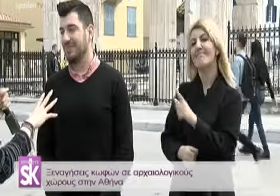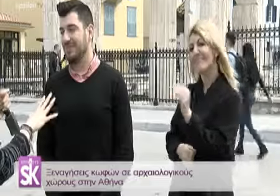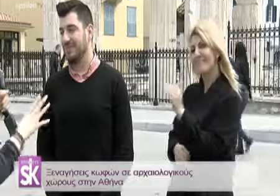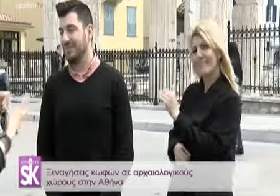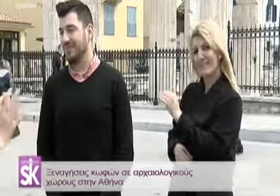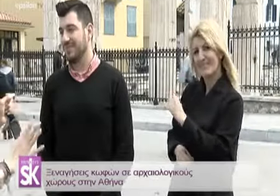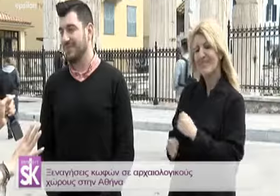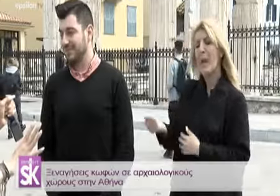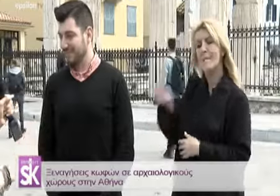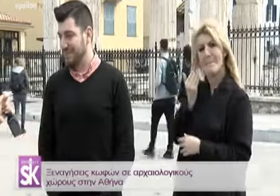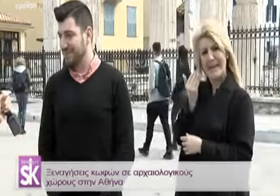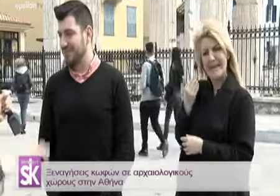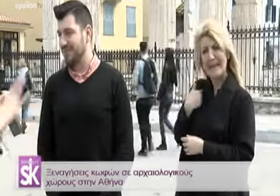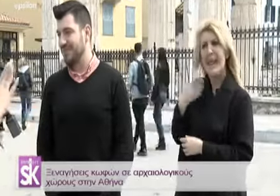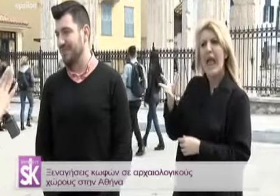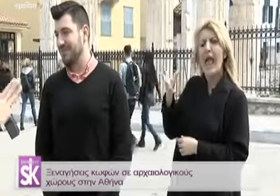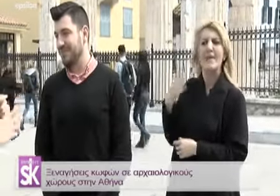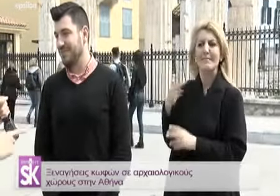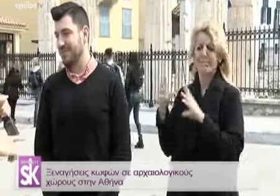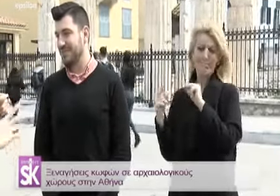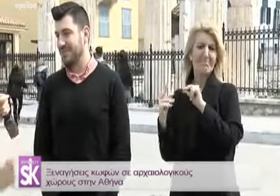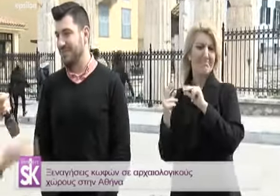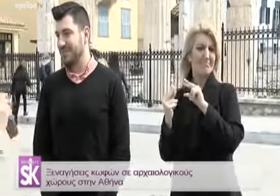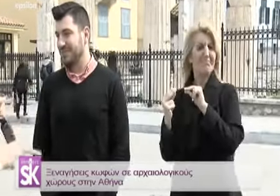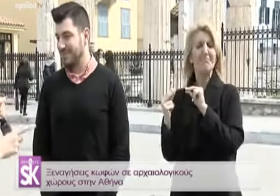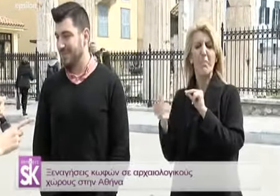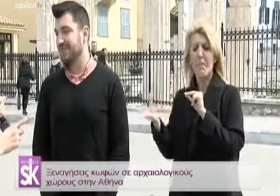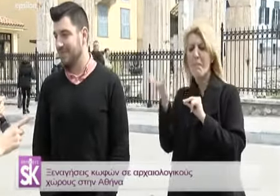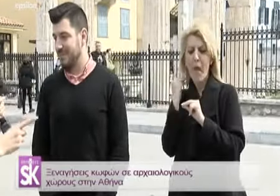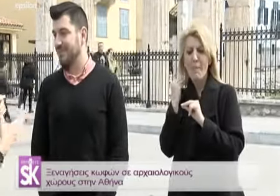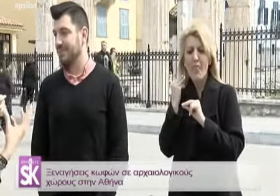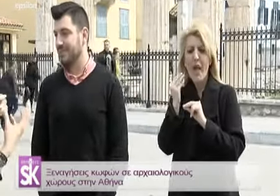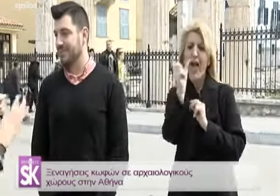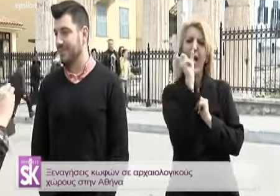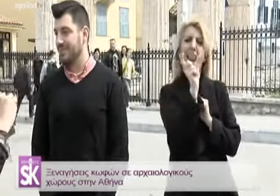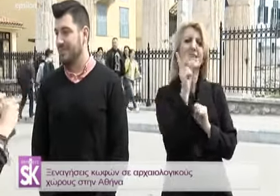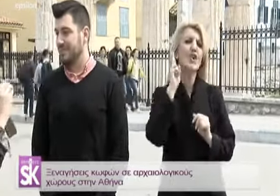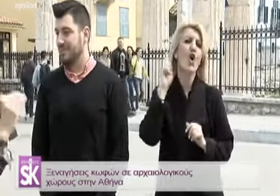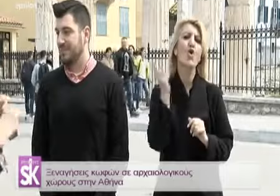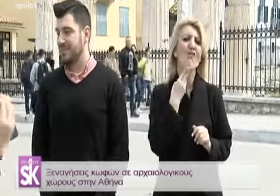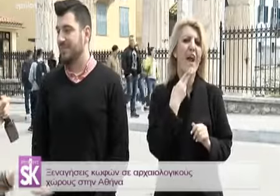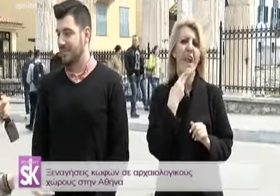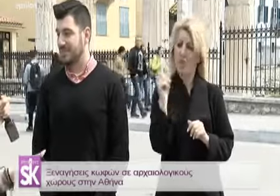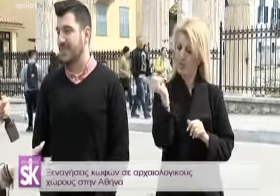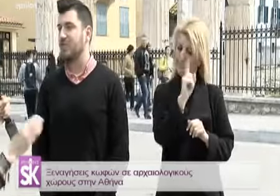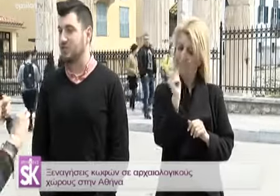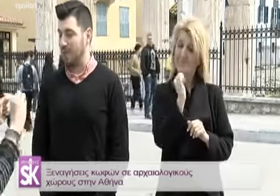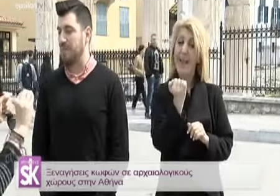Προηγουμένως μου έμαθες κάτι που εγώ δεν το ήξερα. Ότι δεν υπάρχουν κοφή και κοφάλαλοι, είναι ουσιαστικά άνθρωποι με προβλήματα κοής.